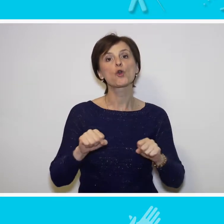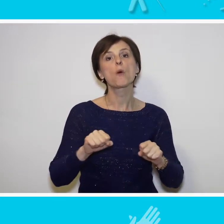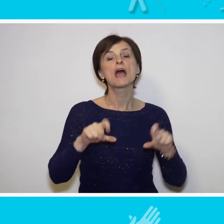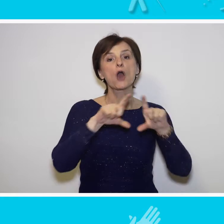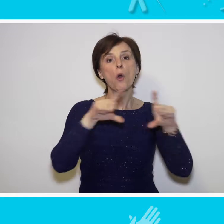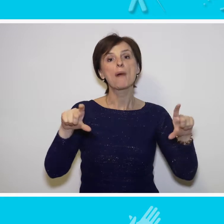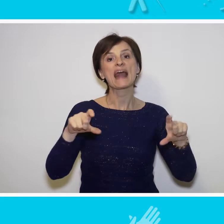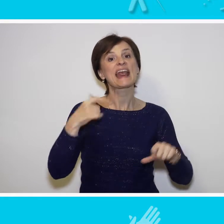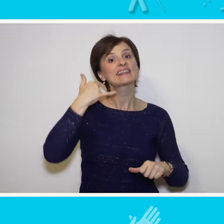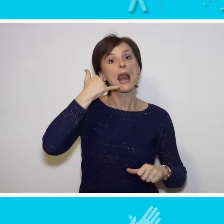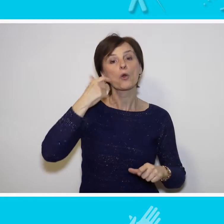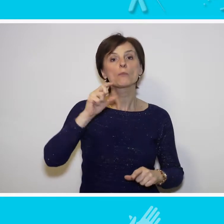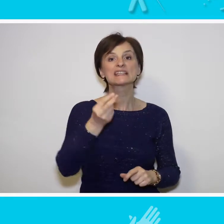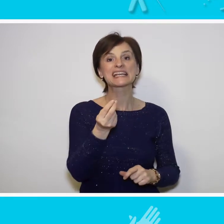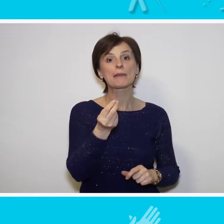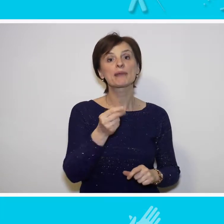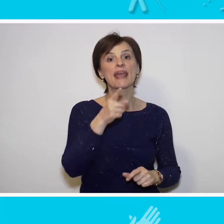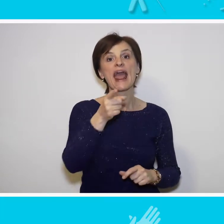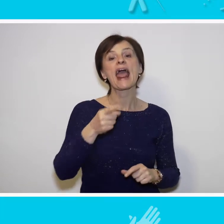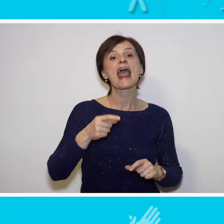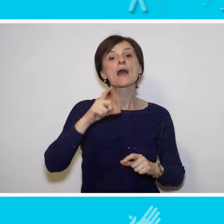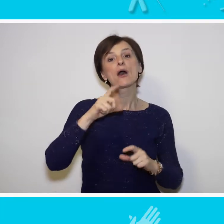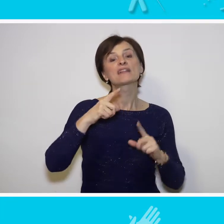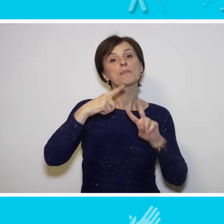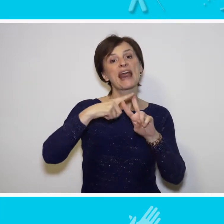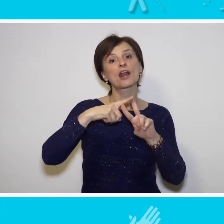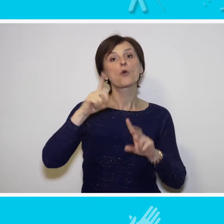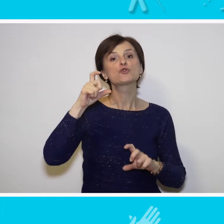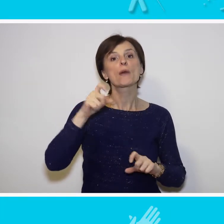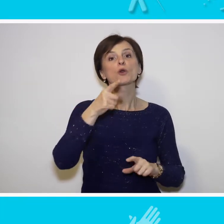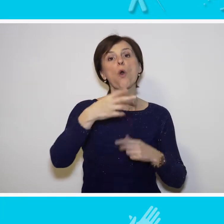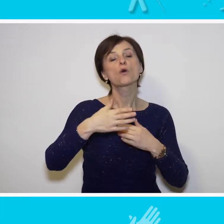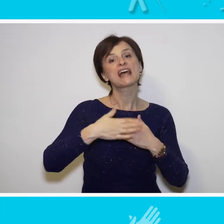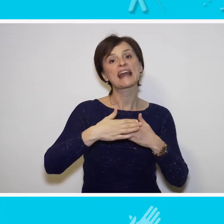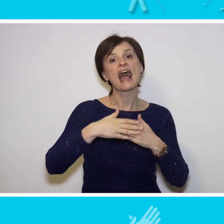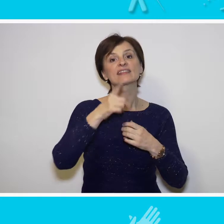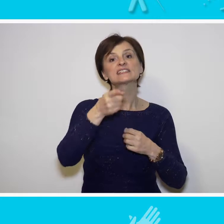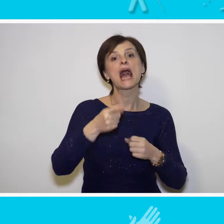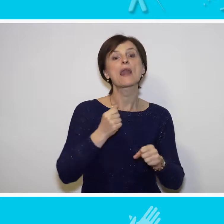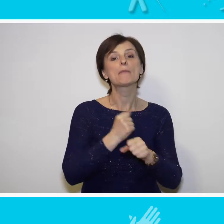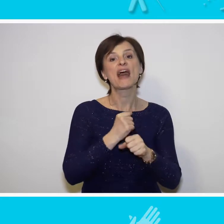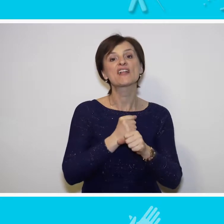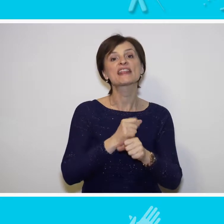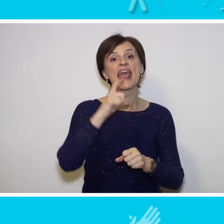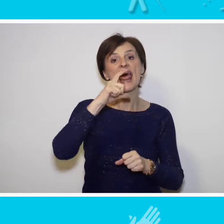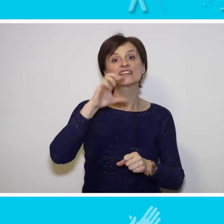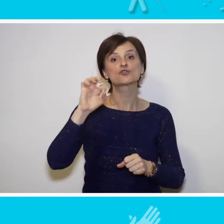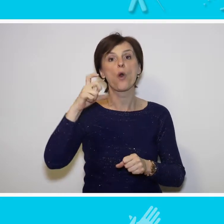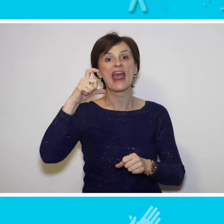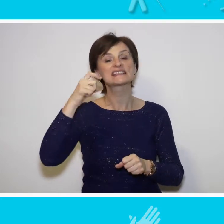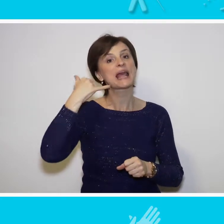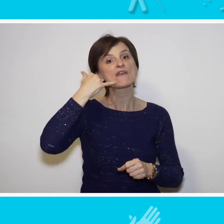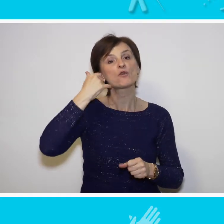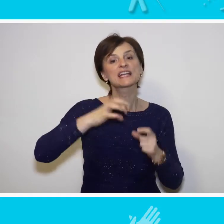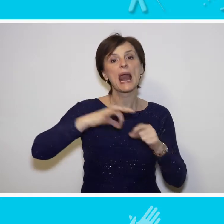kompanije Telekom Srbija Predragom Ćulibrkom memorandum o saradnji na uspostavljanju SOS telefonske